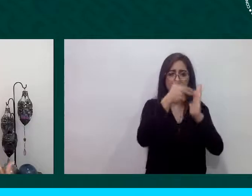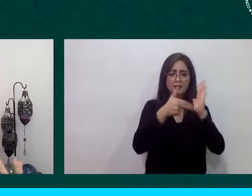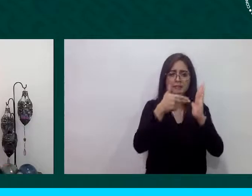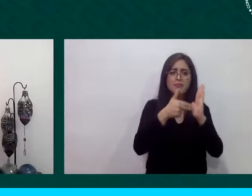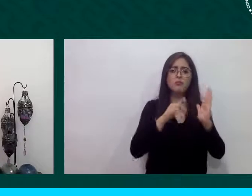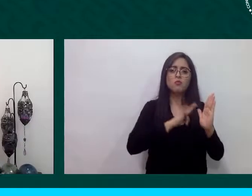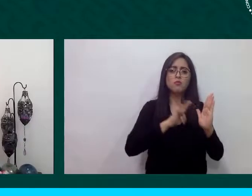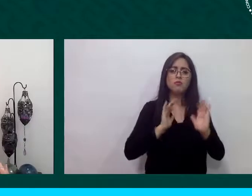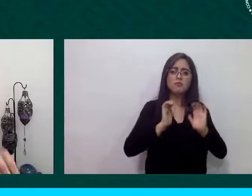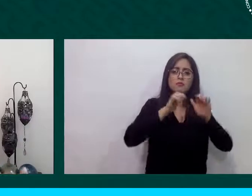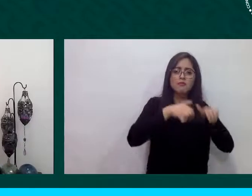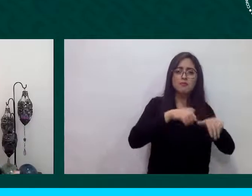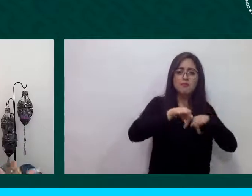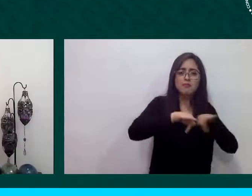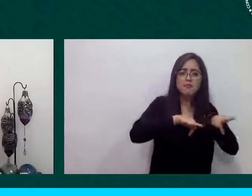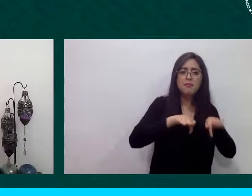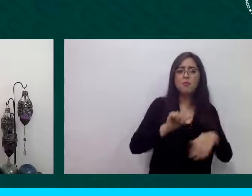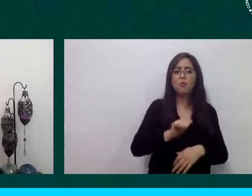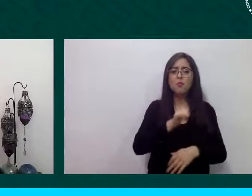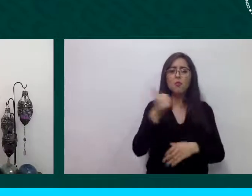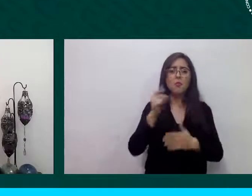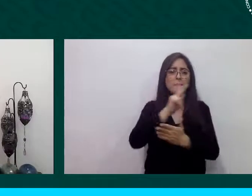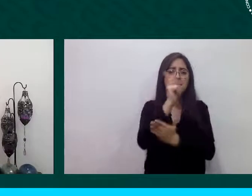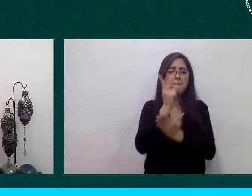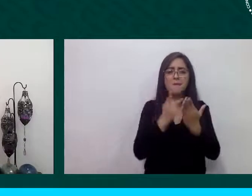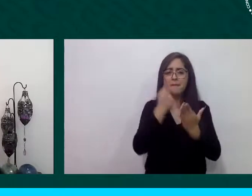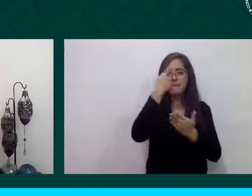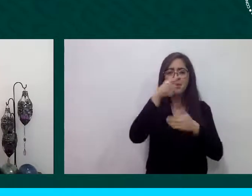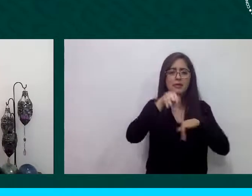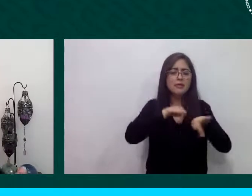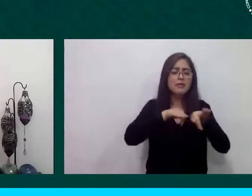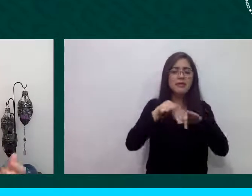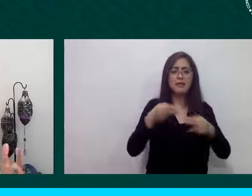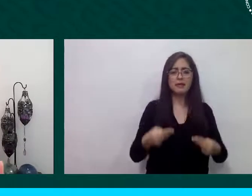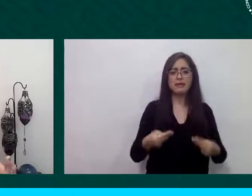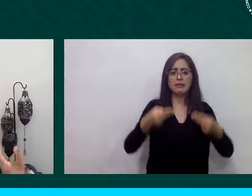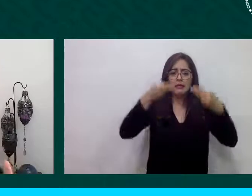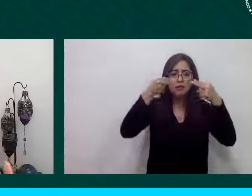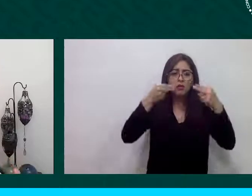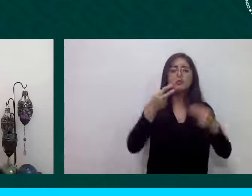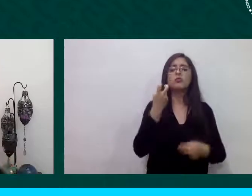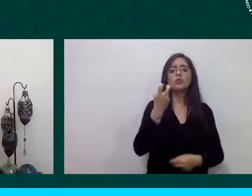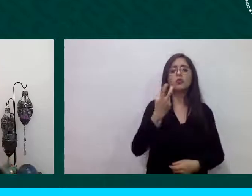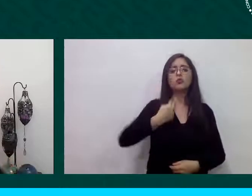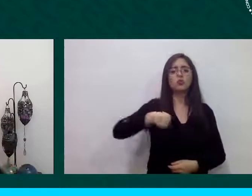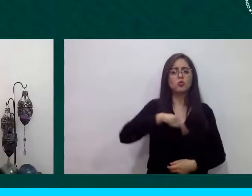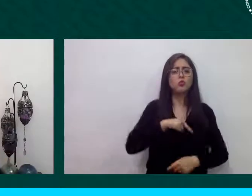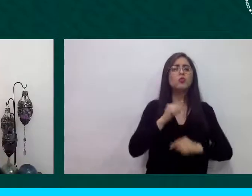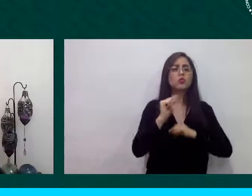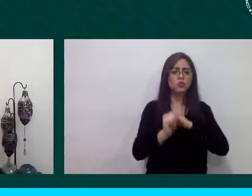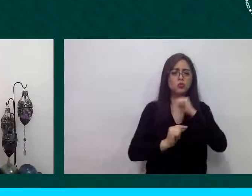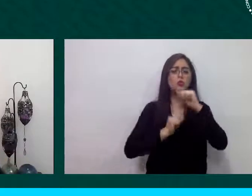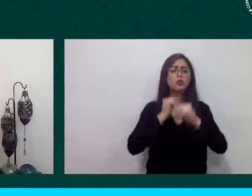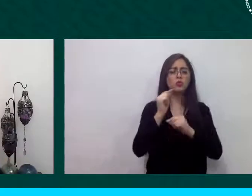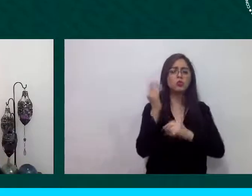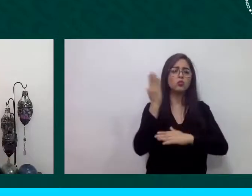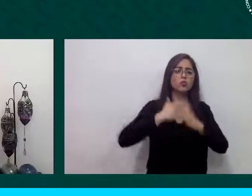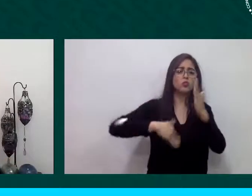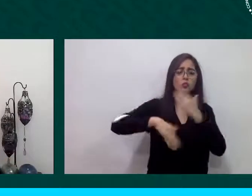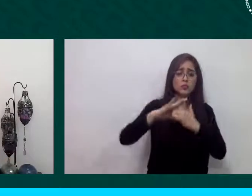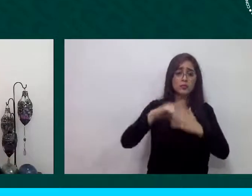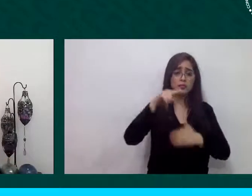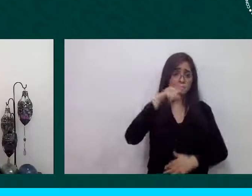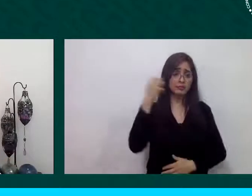negocio es decir buscamos continuar con este fortalecimiento no solamente a través de sesiones informativas sino a través de